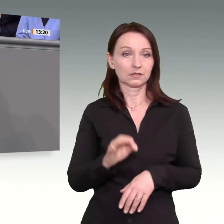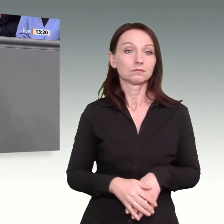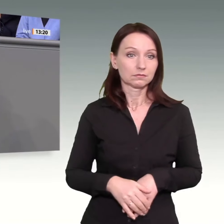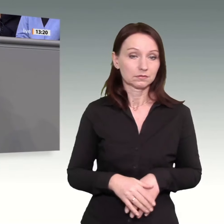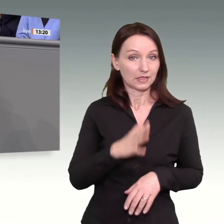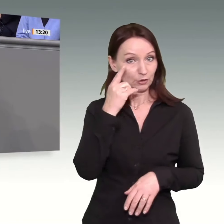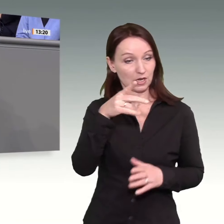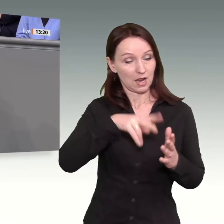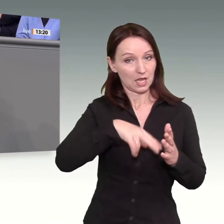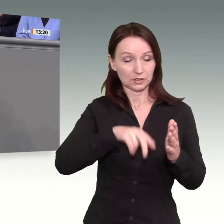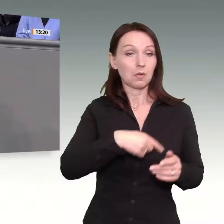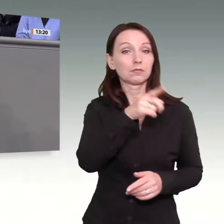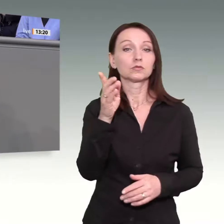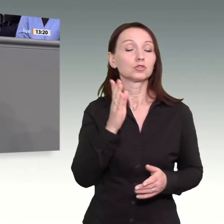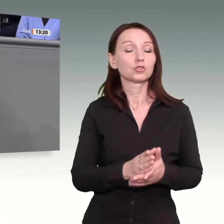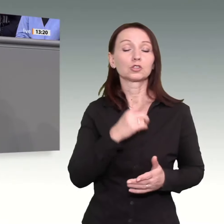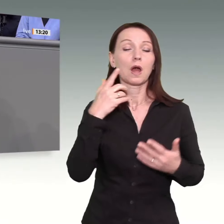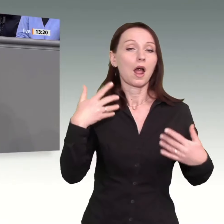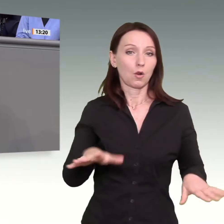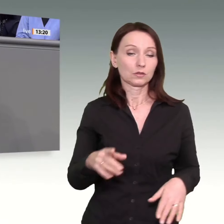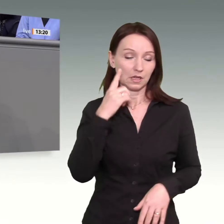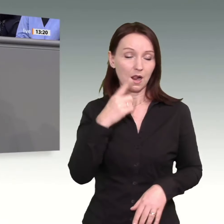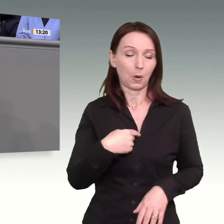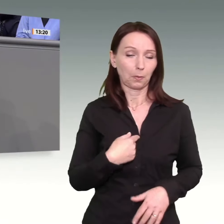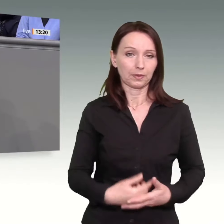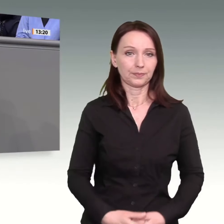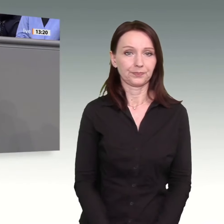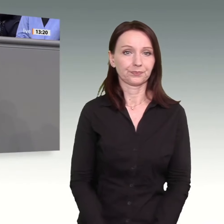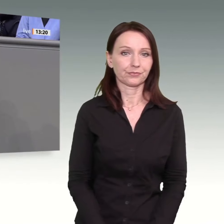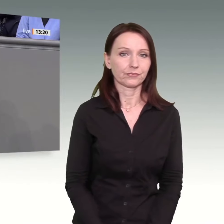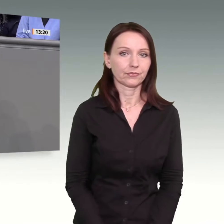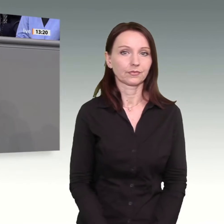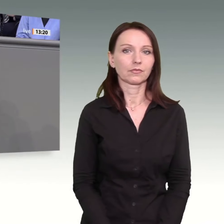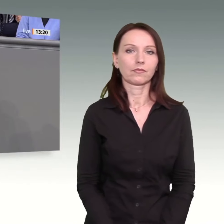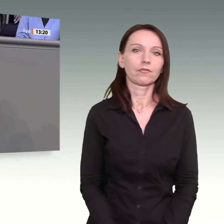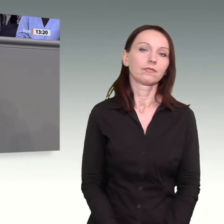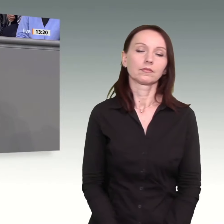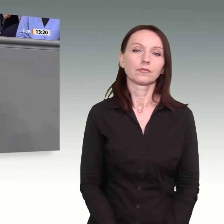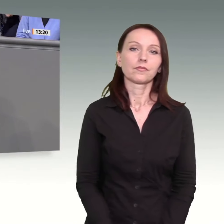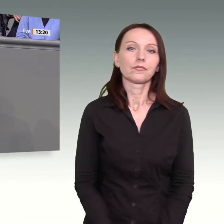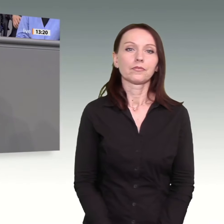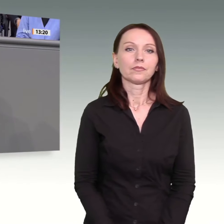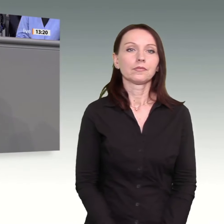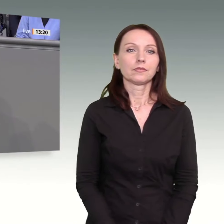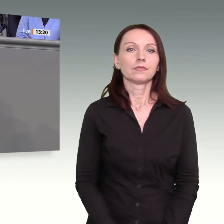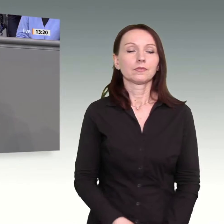fassungslos zurücklassen. Die Freiheit der Menschen wird durch diese Regierung akut